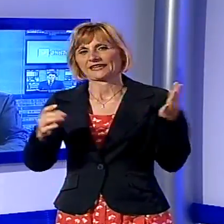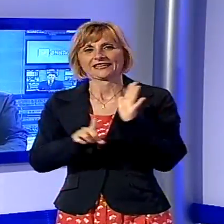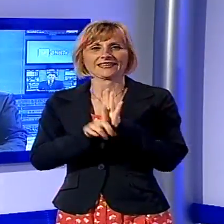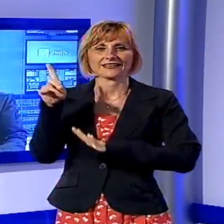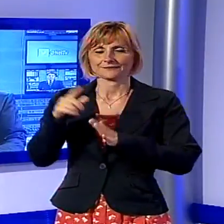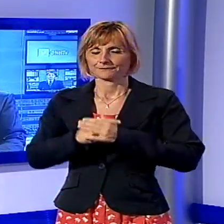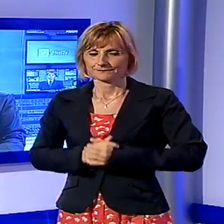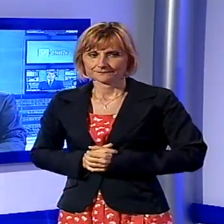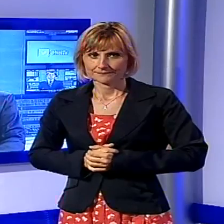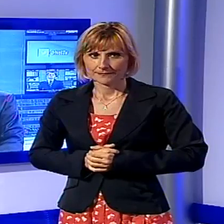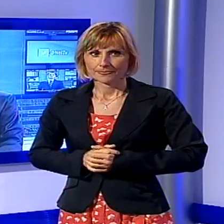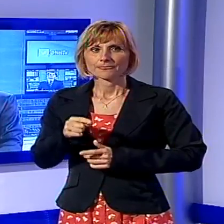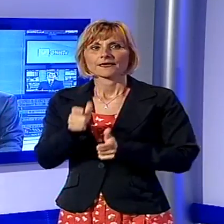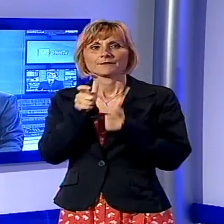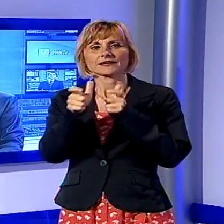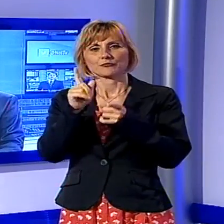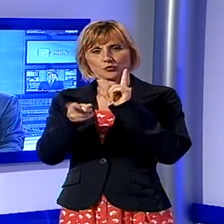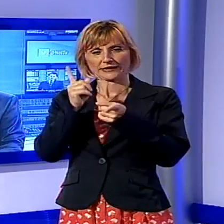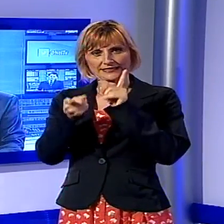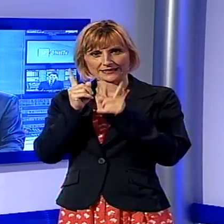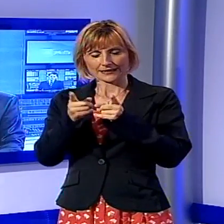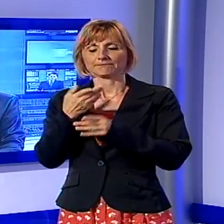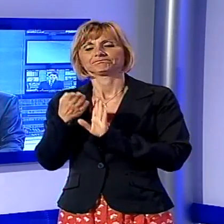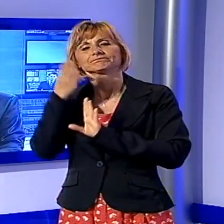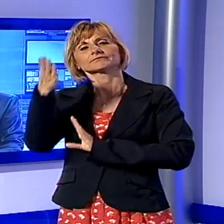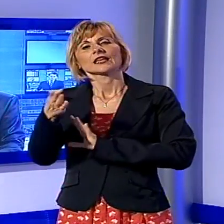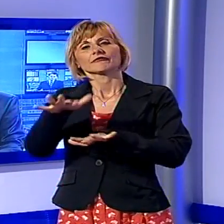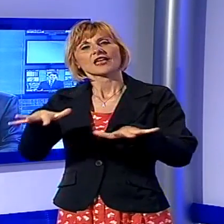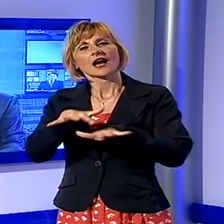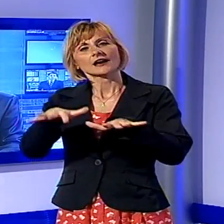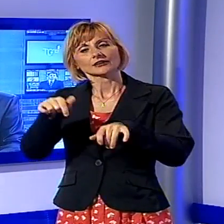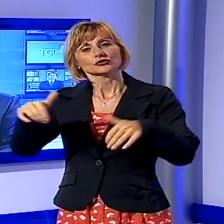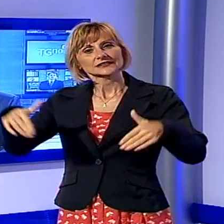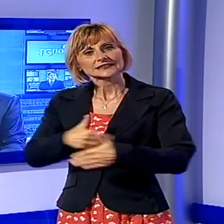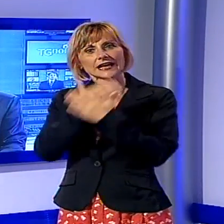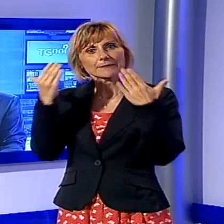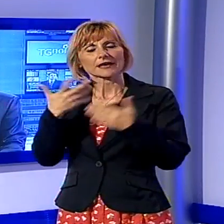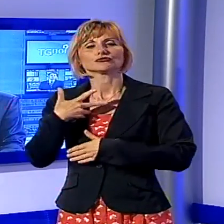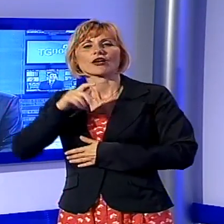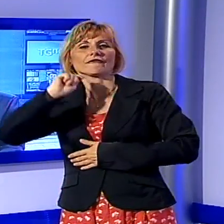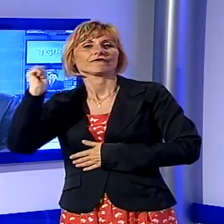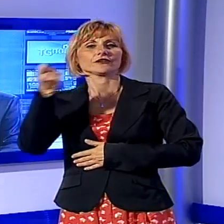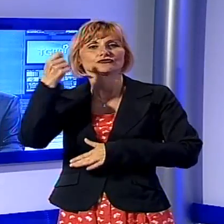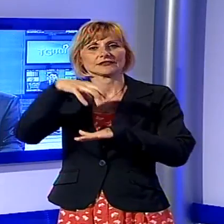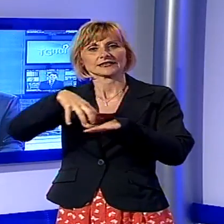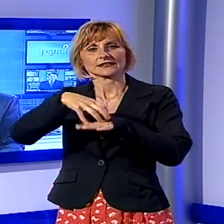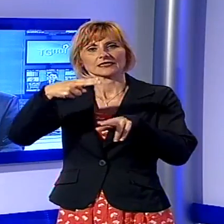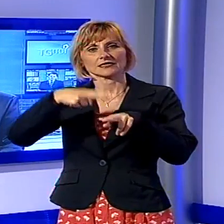Adesso parliamo di politica, andiamo a Viareggio dove questa mattina c'era il vice segretario nazionale del PD,